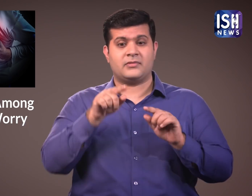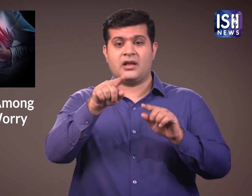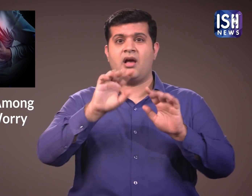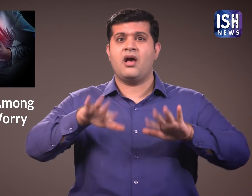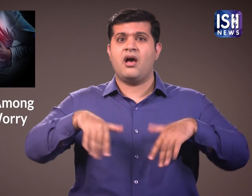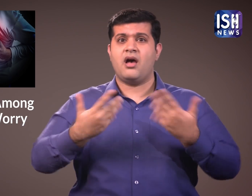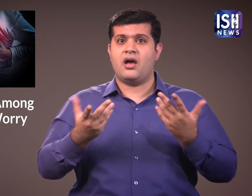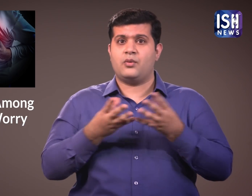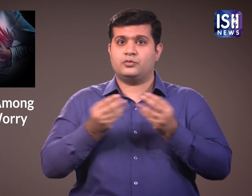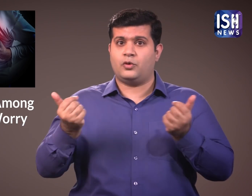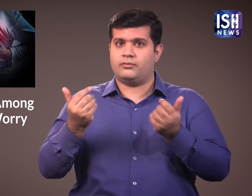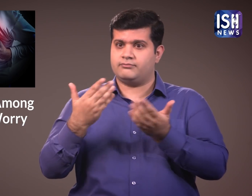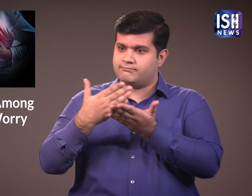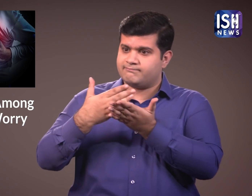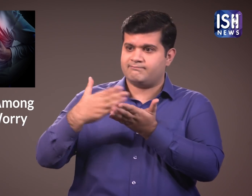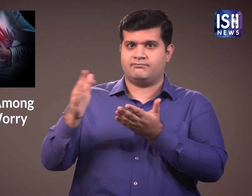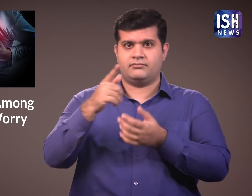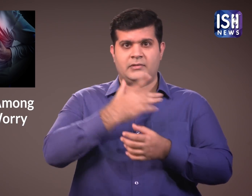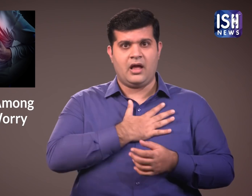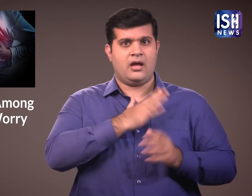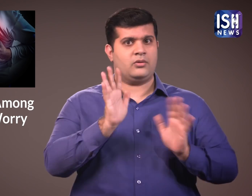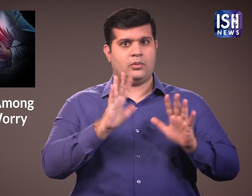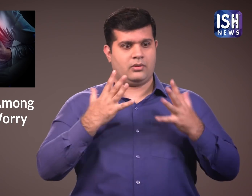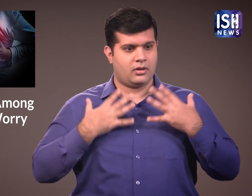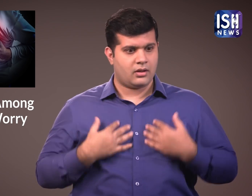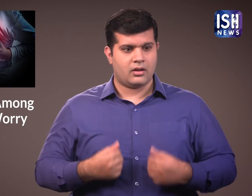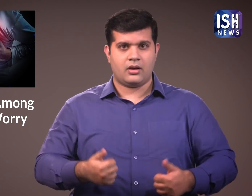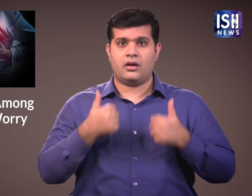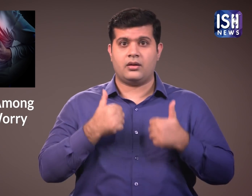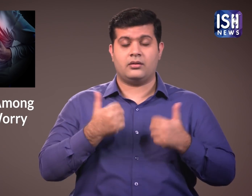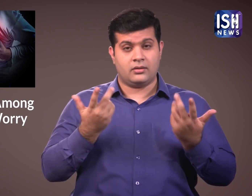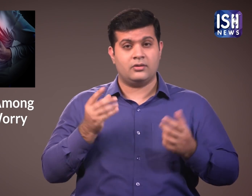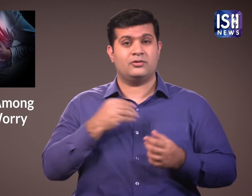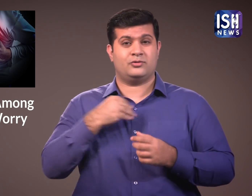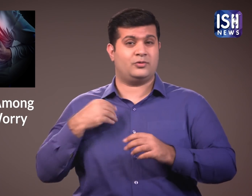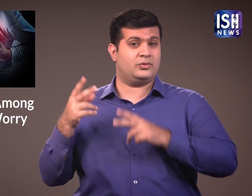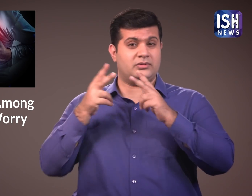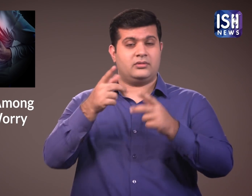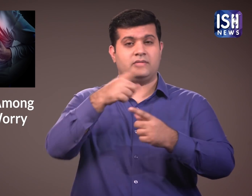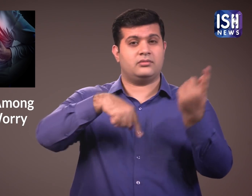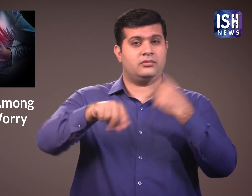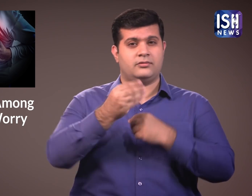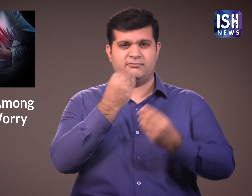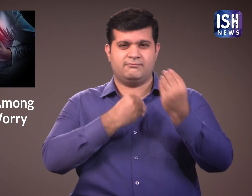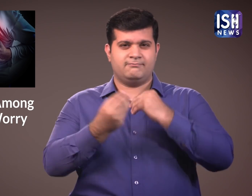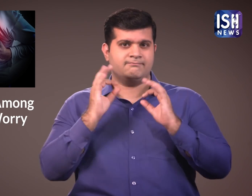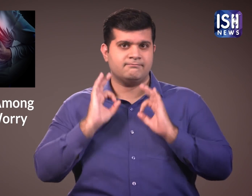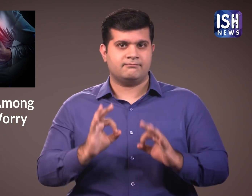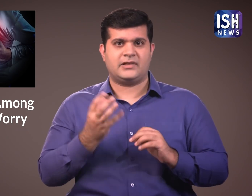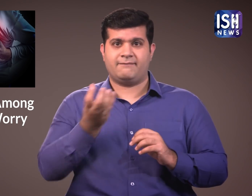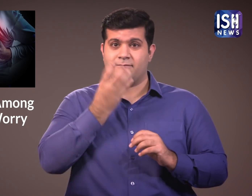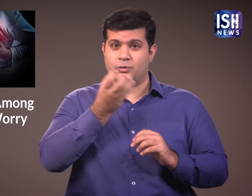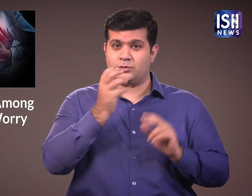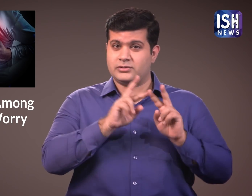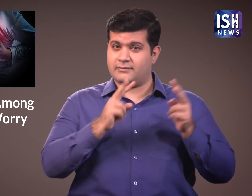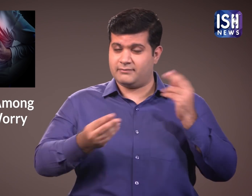तो आप दिल के दौरे को कैसे रोकेंगे। डॉक्टरों का कहना है कि स्वस्थ आहार